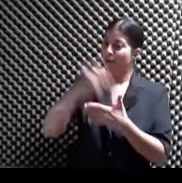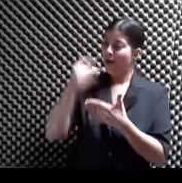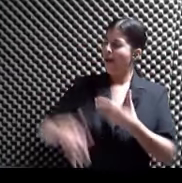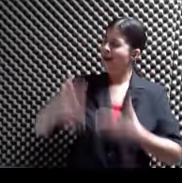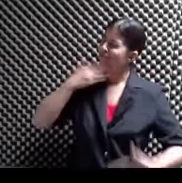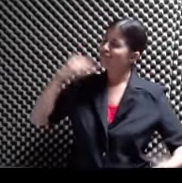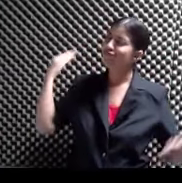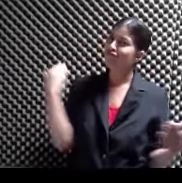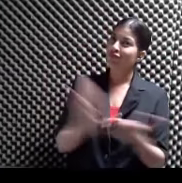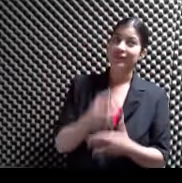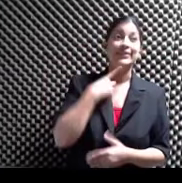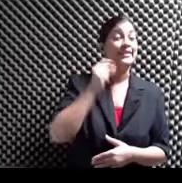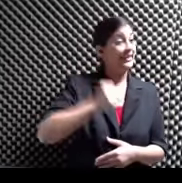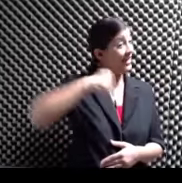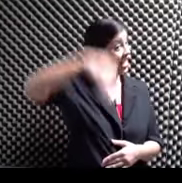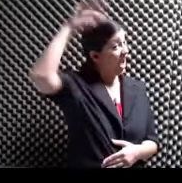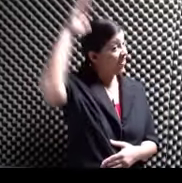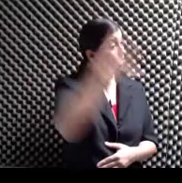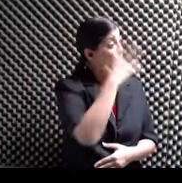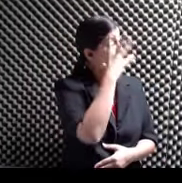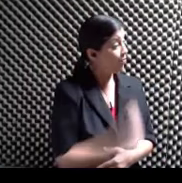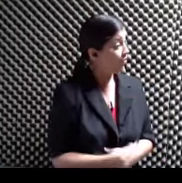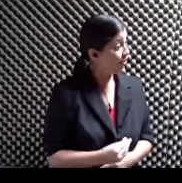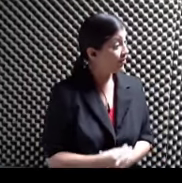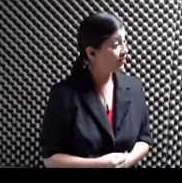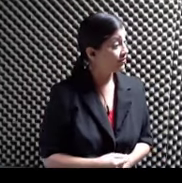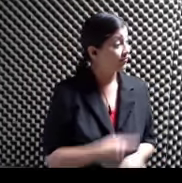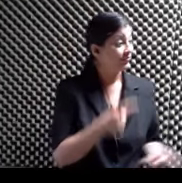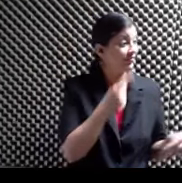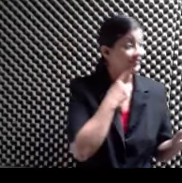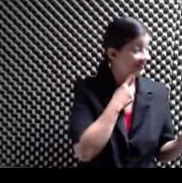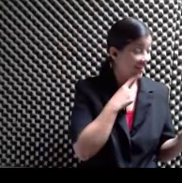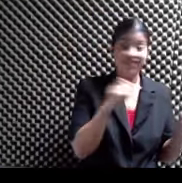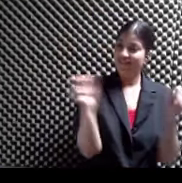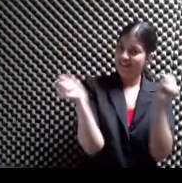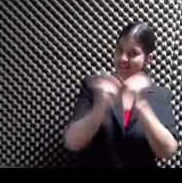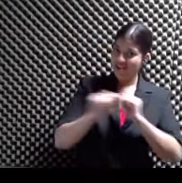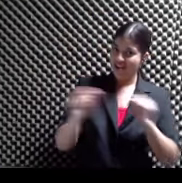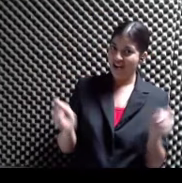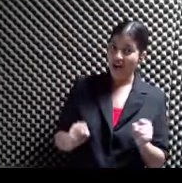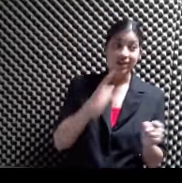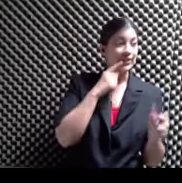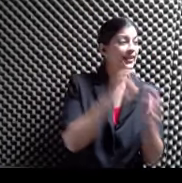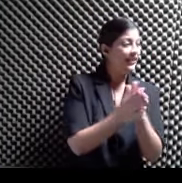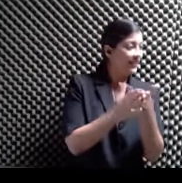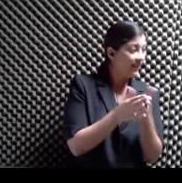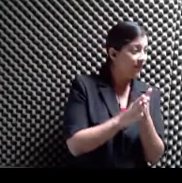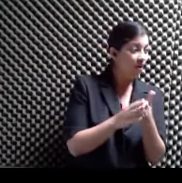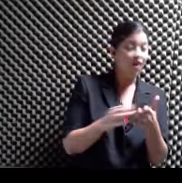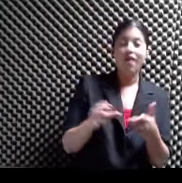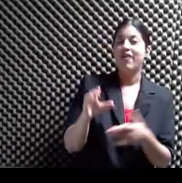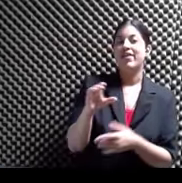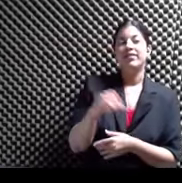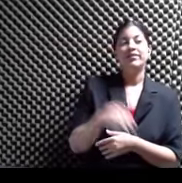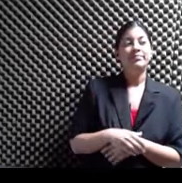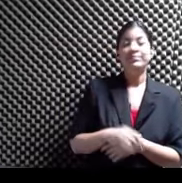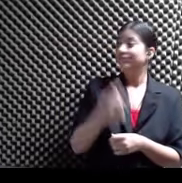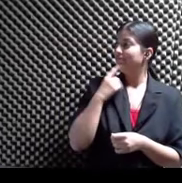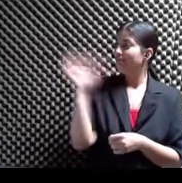El gigante dormido El frío El frío El eco De las formas Y adiós Y la